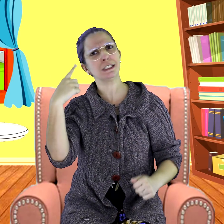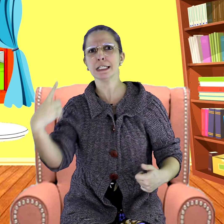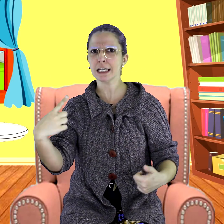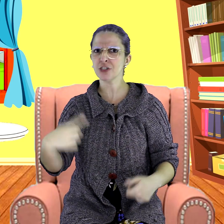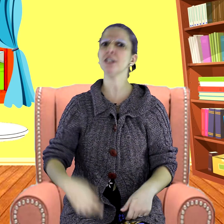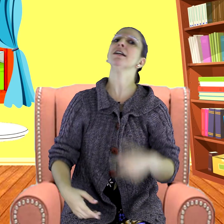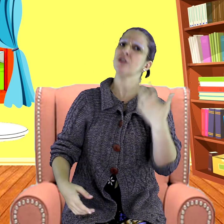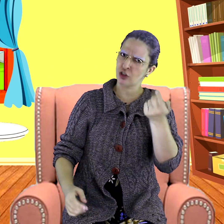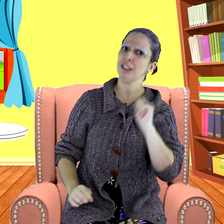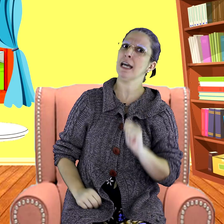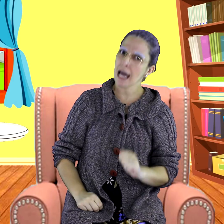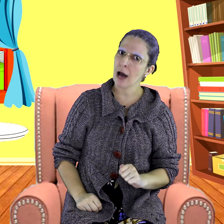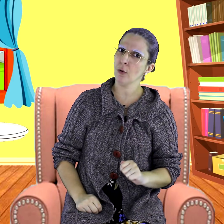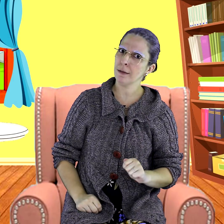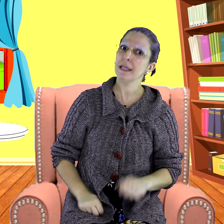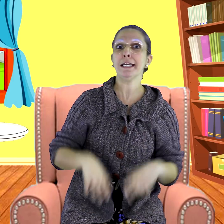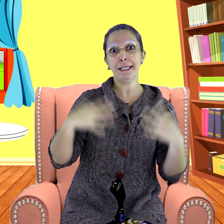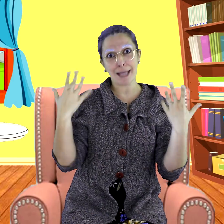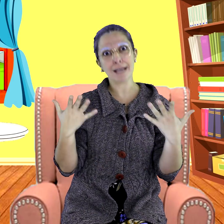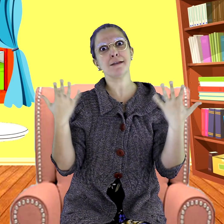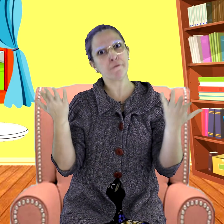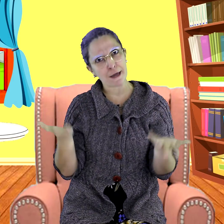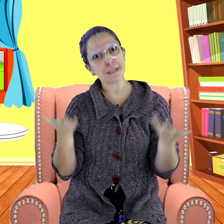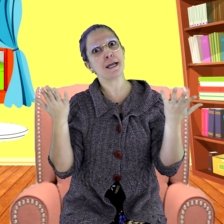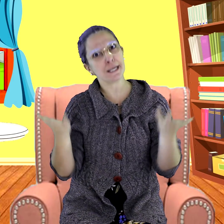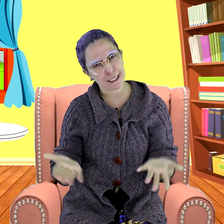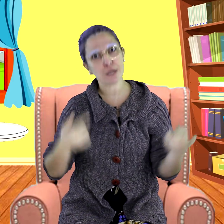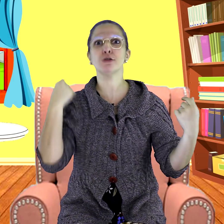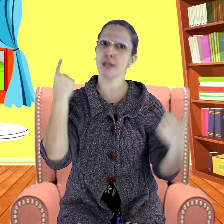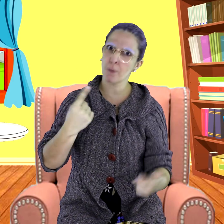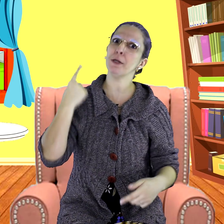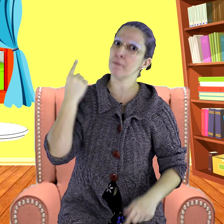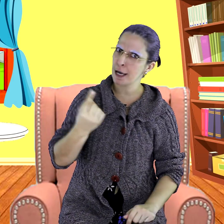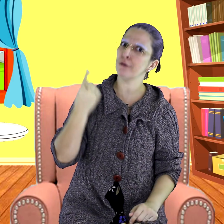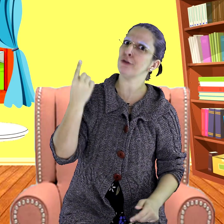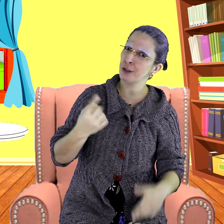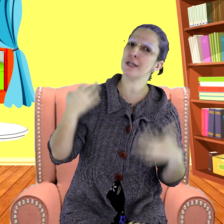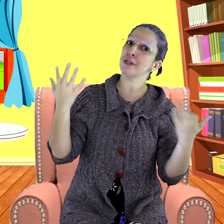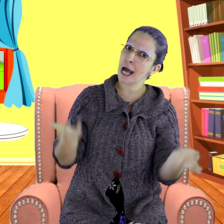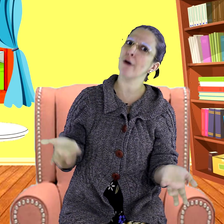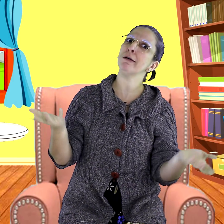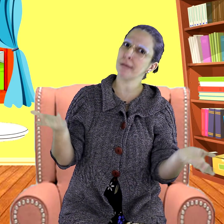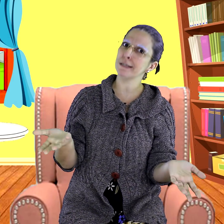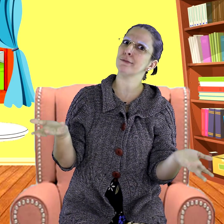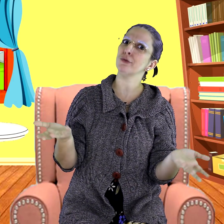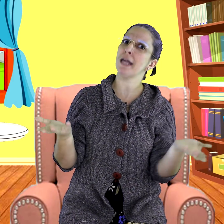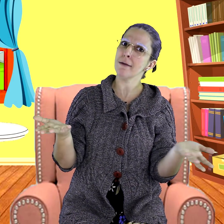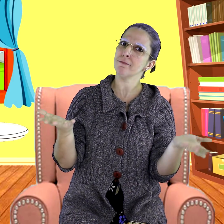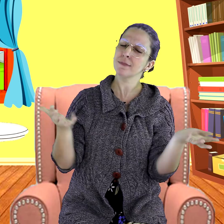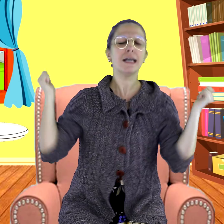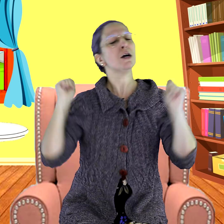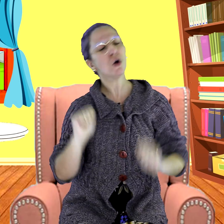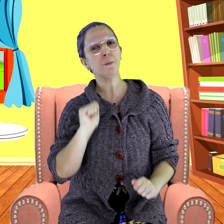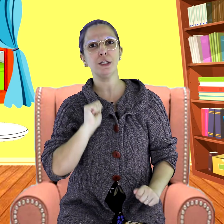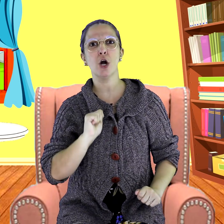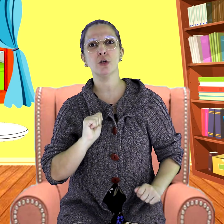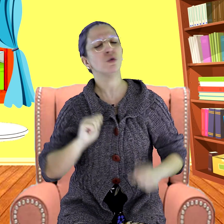seguinte tinha aula e dessa vez seria o seu primeiro dia de aula mesmo, né? O Pinóquio